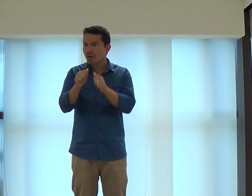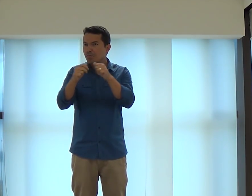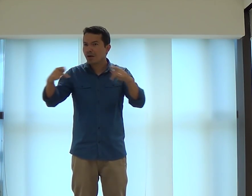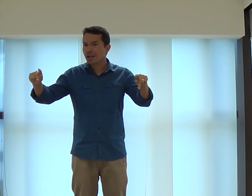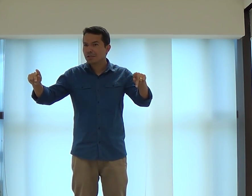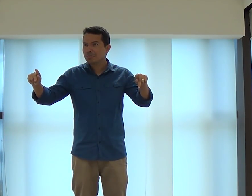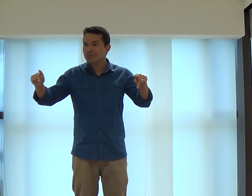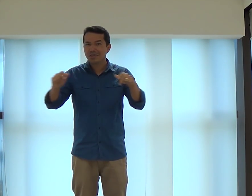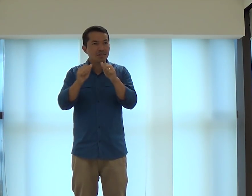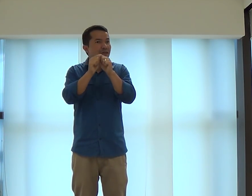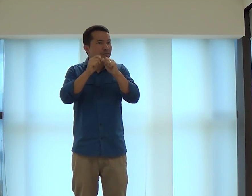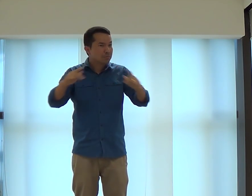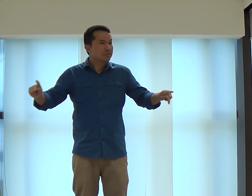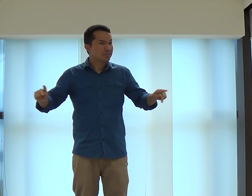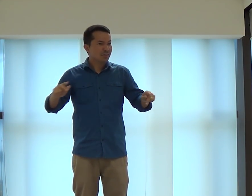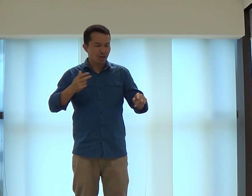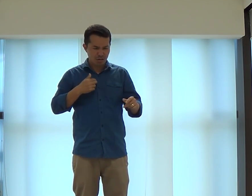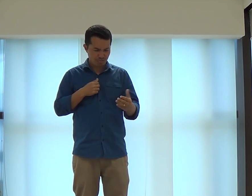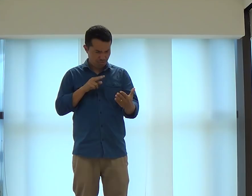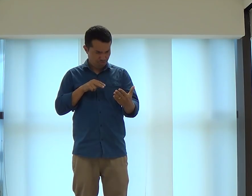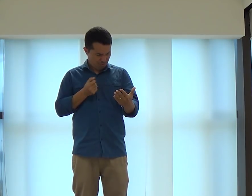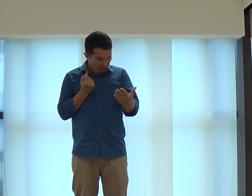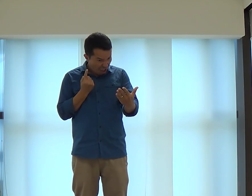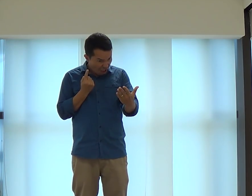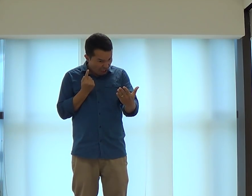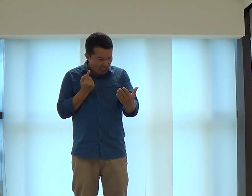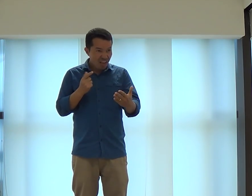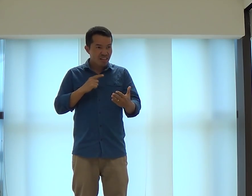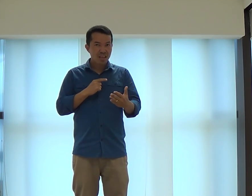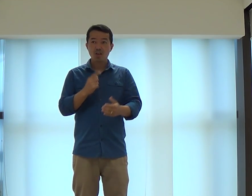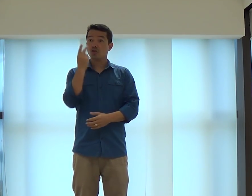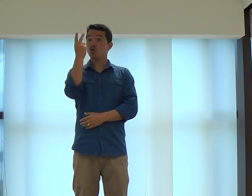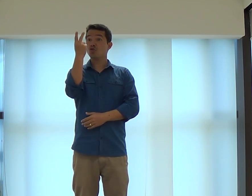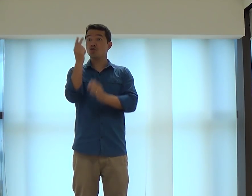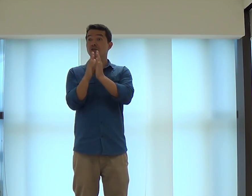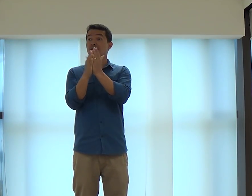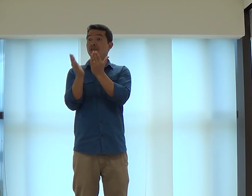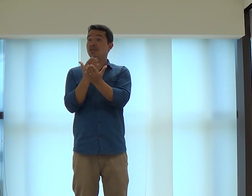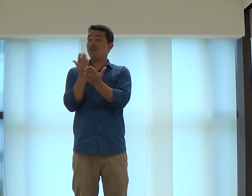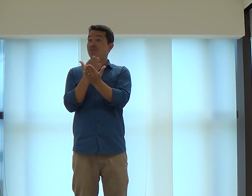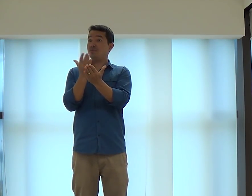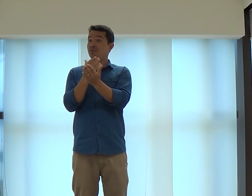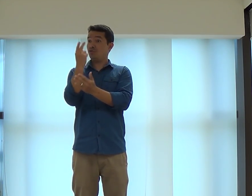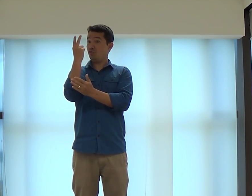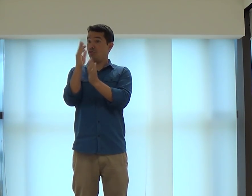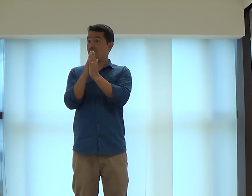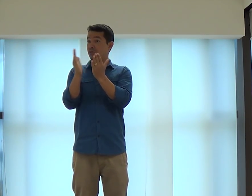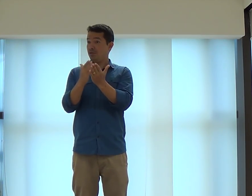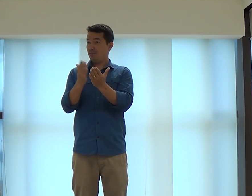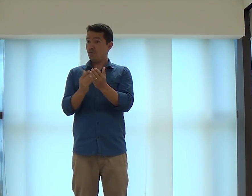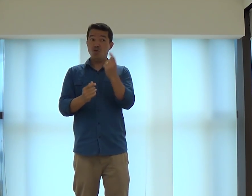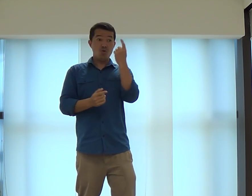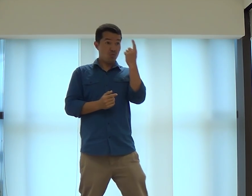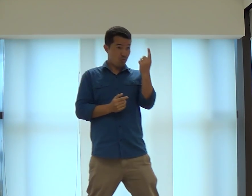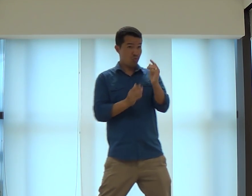Você já viu em Apocalipse? Né? Que fala ali... Ahn? É... Tem dois livros. São dois.